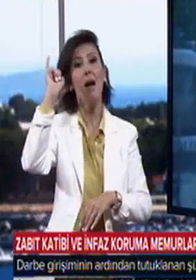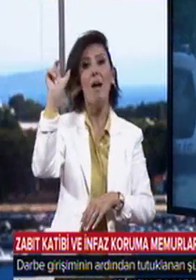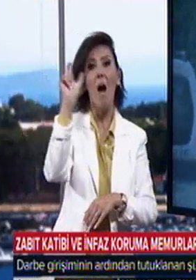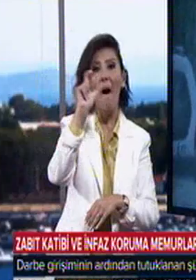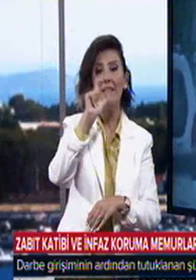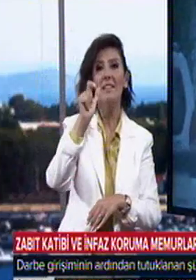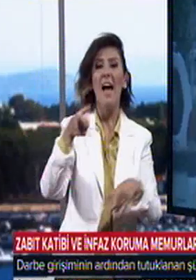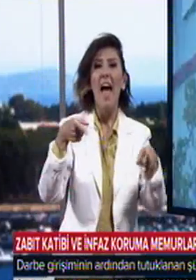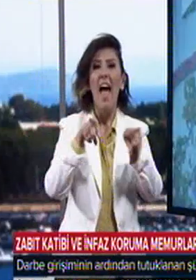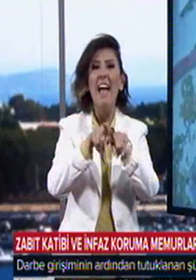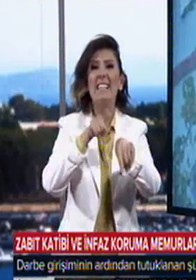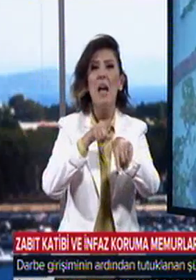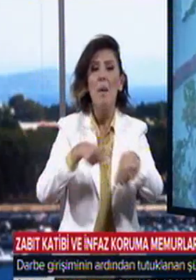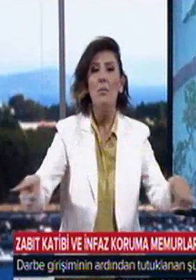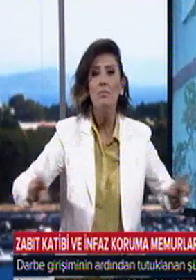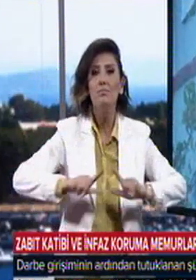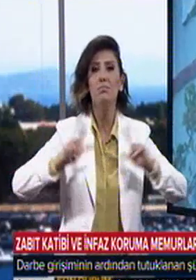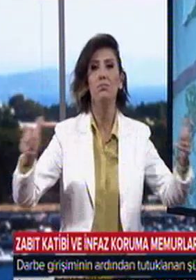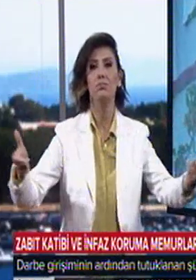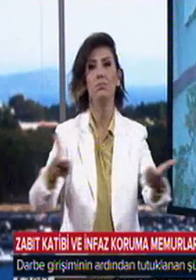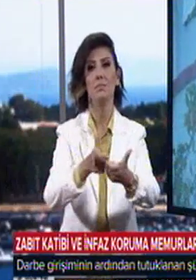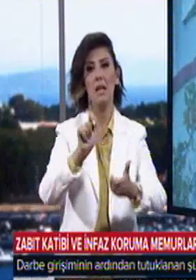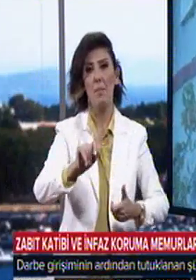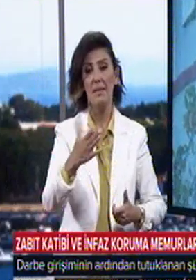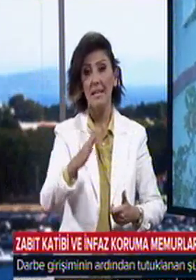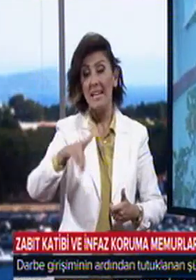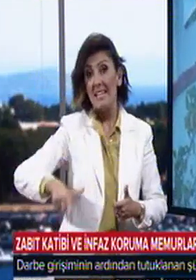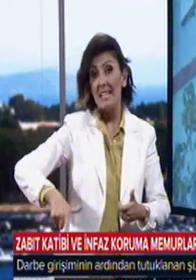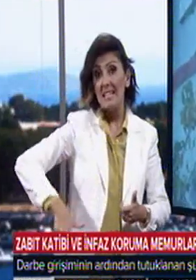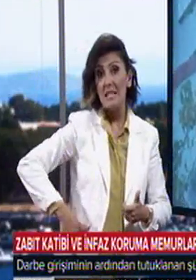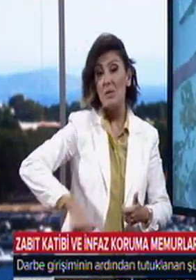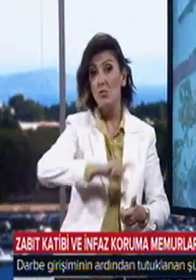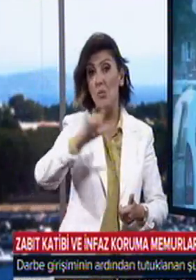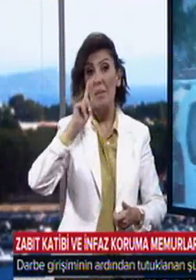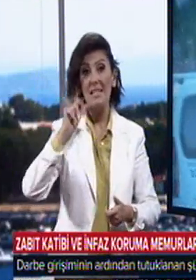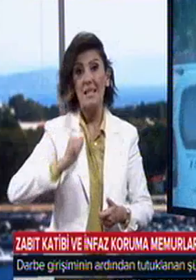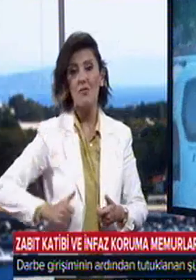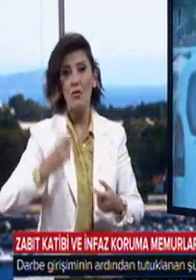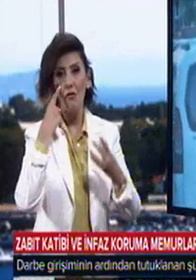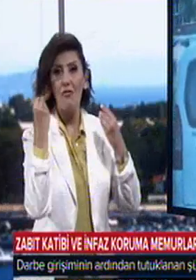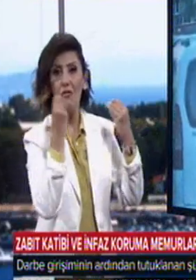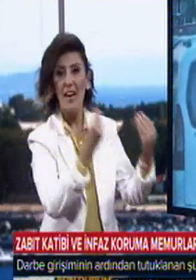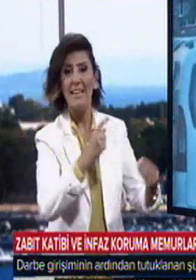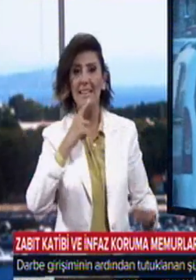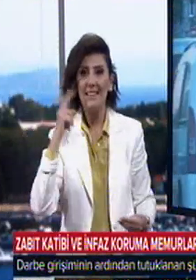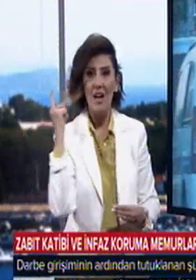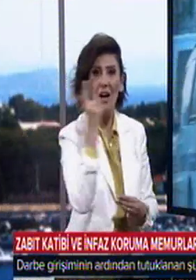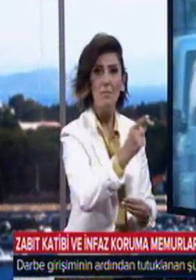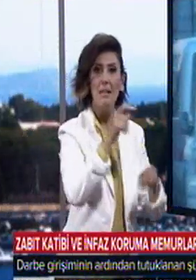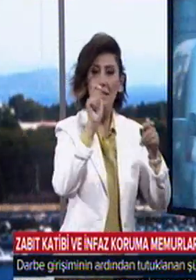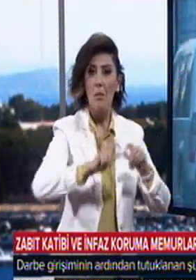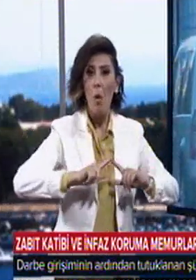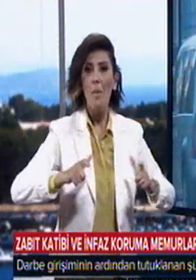Isparta ve Aydın'da eş zamanlı operasyon düzenlendi. İzmir Cumhuriyet Başsavcı Vekili Okan Baton'un talimatıyla